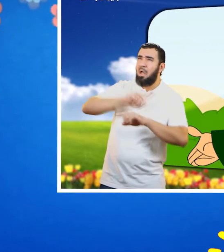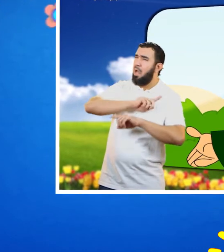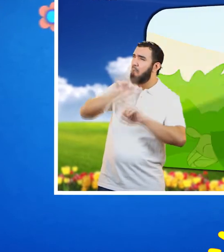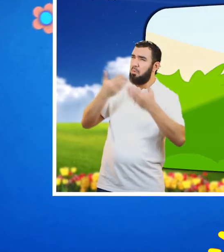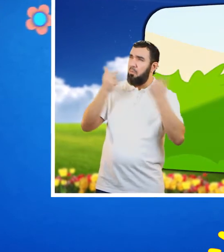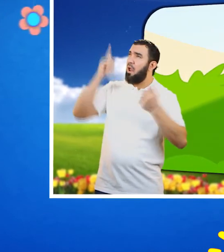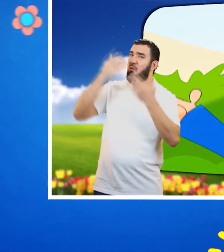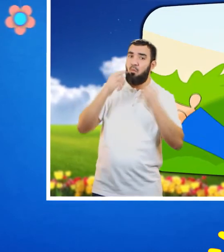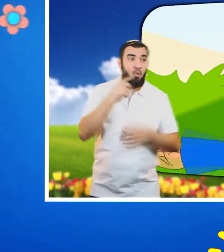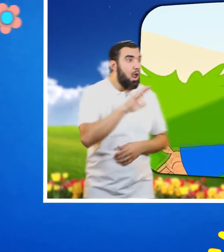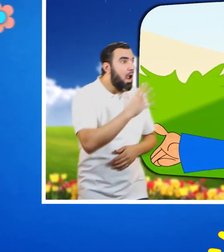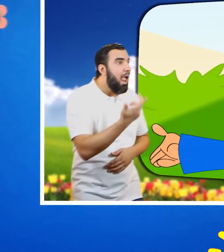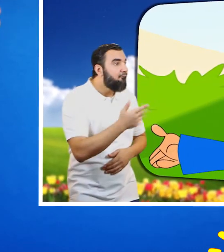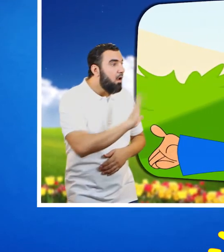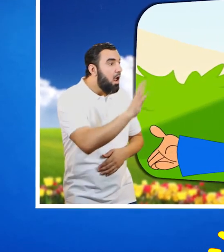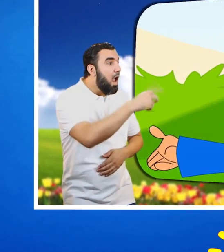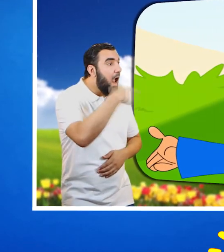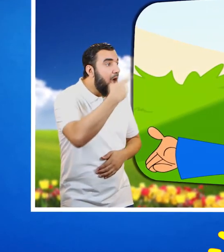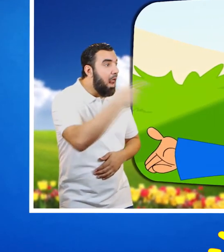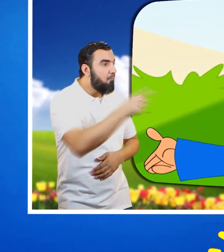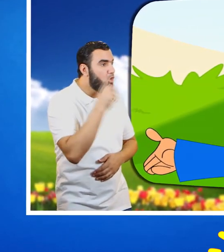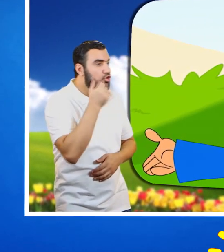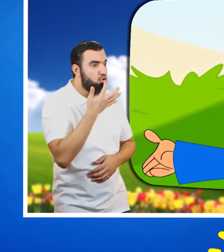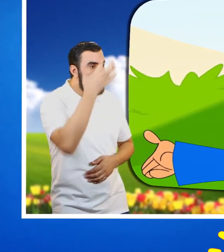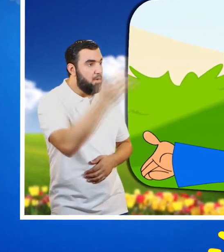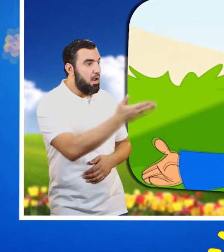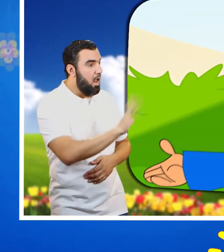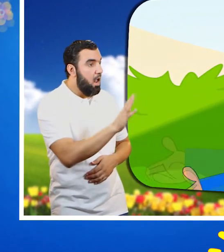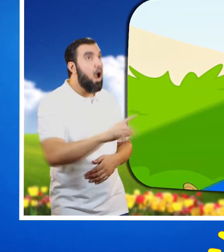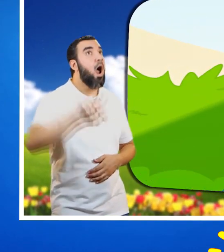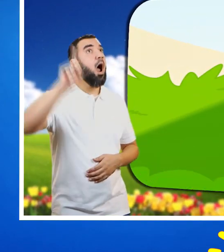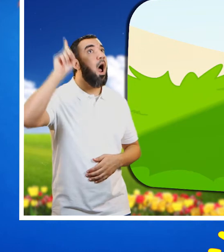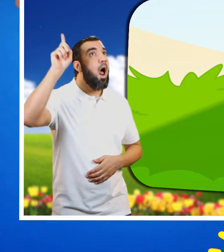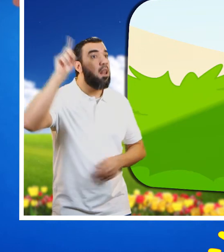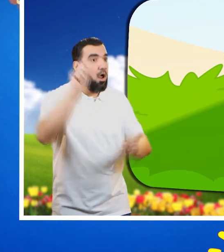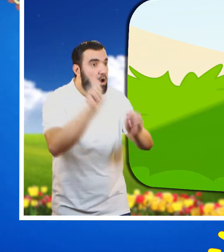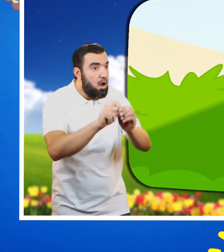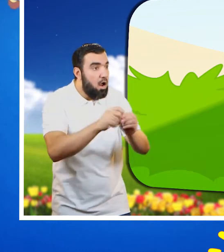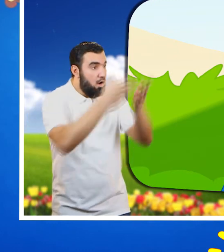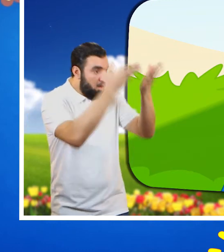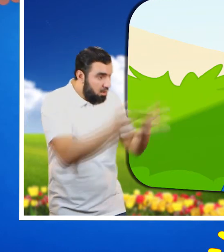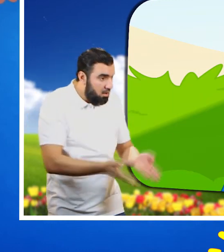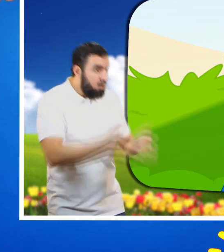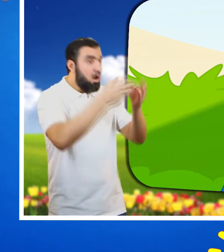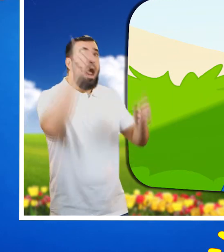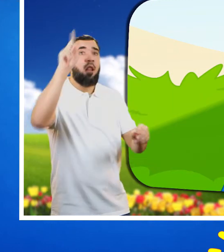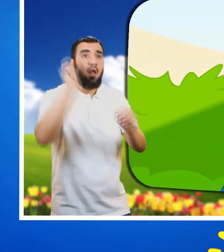كيف تقول هذا الكلام يا رجل؟ إن الله هو الذي خلقت وخلق كل الكائنات